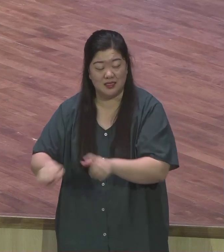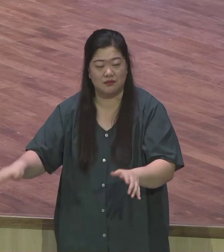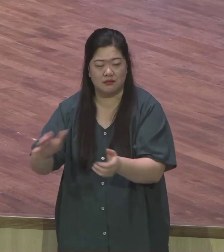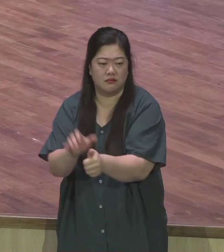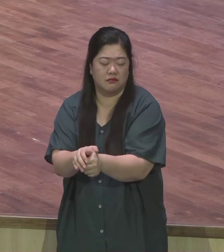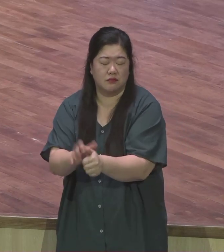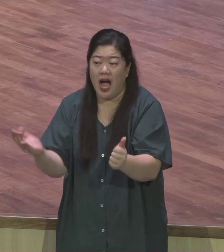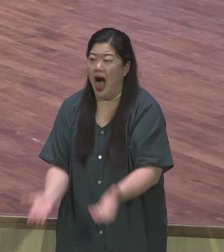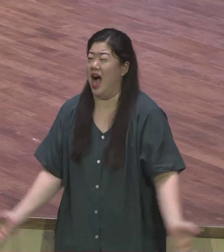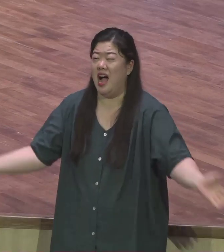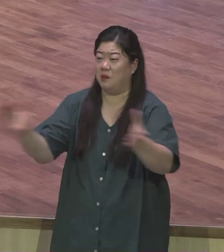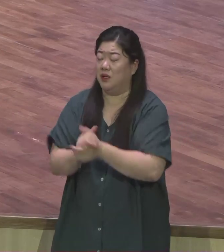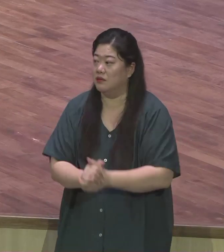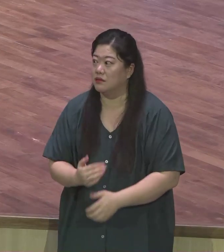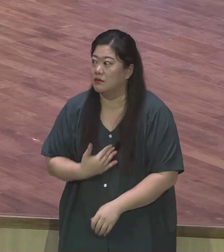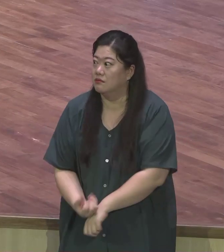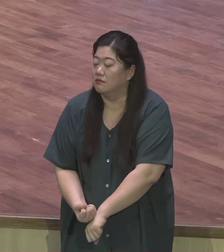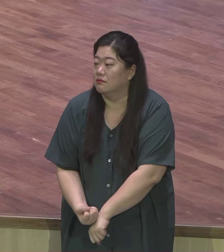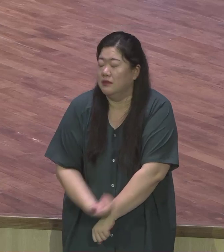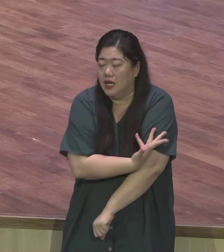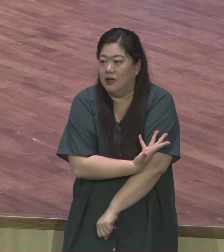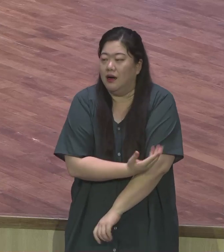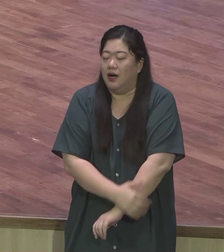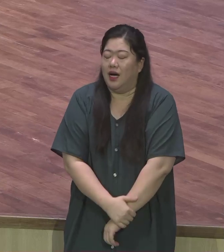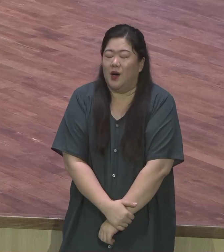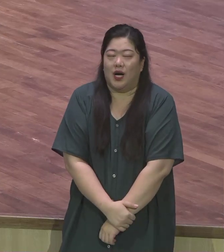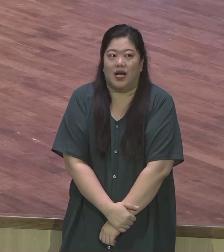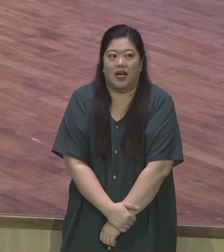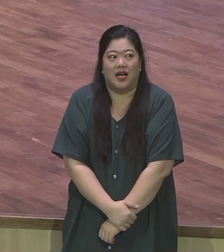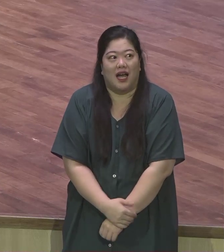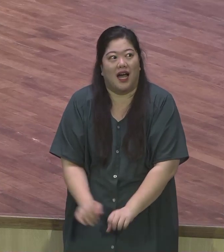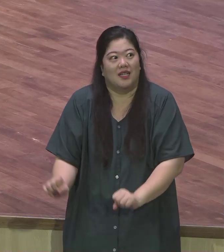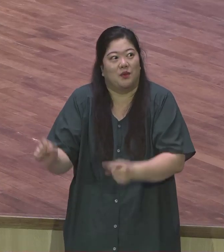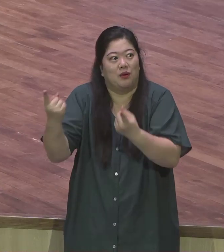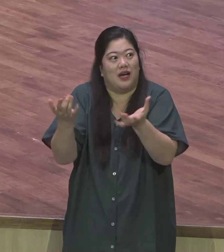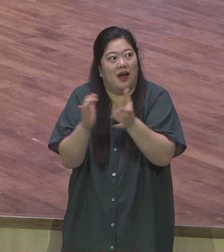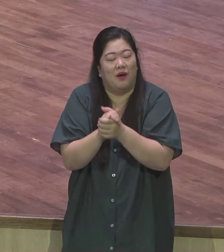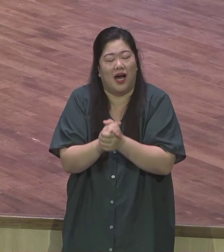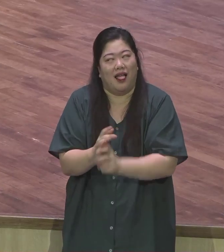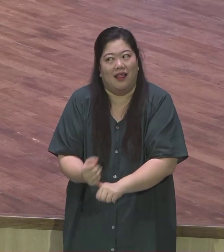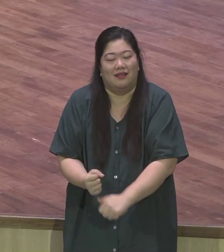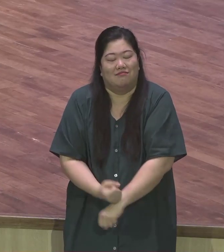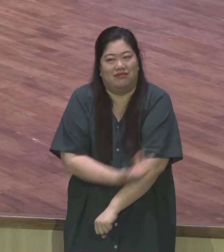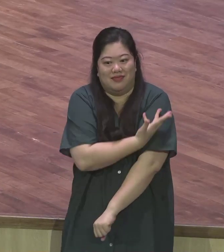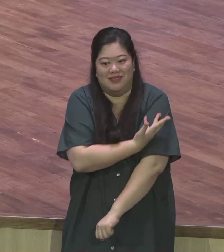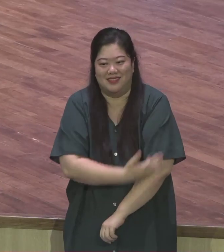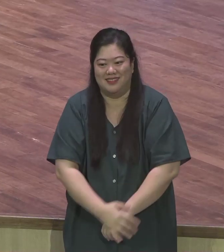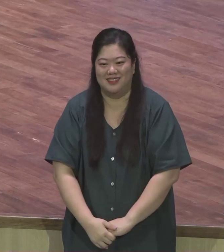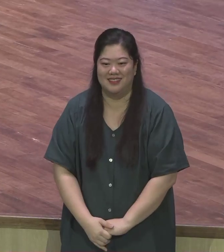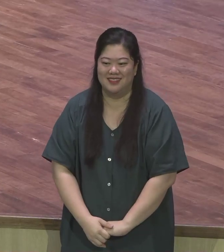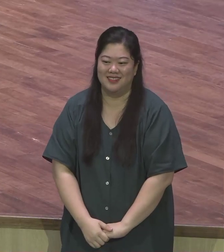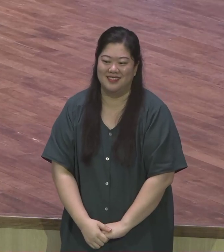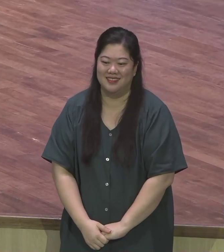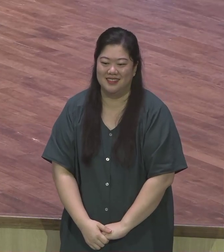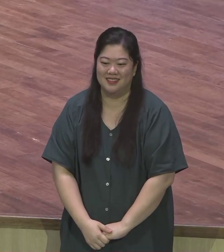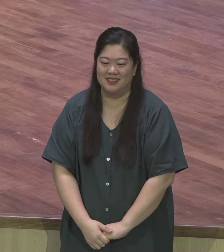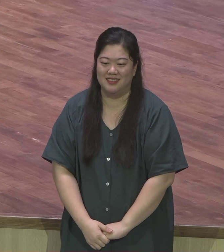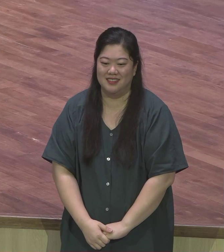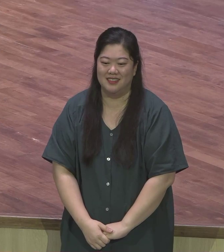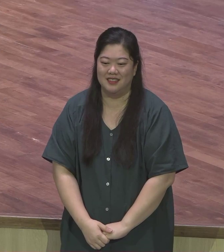느끼시니까 성도님들이 막 아멘! 이렇게 하시더라고요 근데 그 좋은 번연이 뭐라고 얘기를 했으면요 하나님은 덧셈을 하실 때 빼고